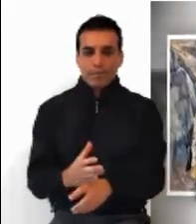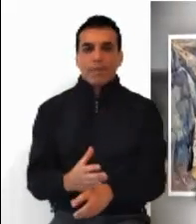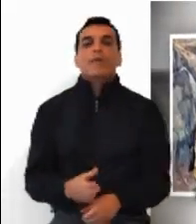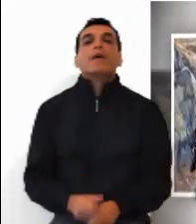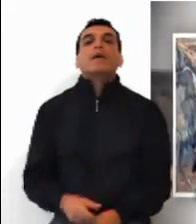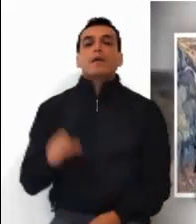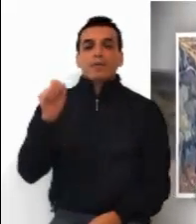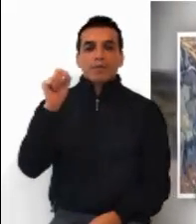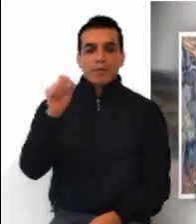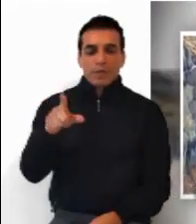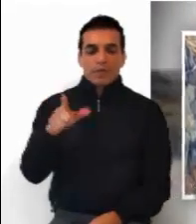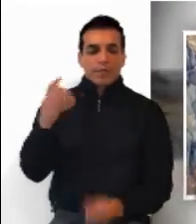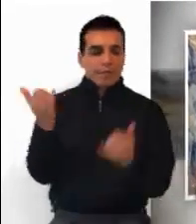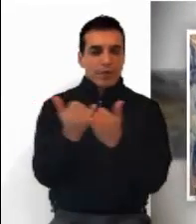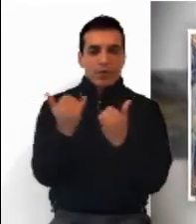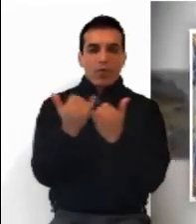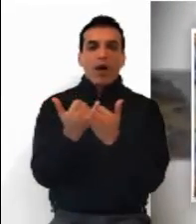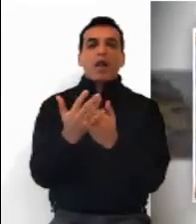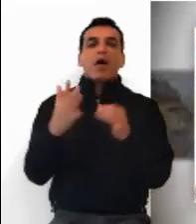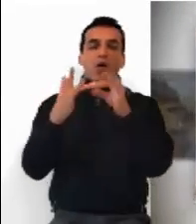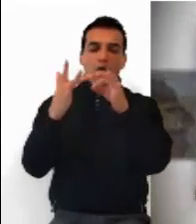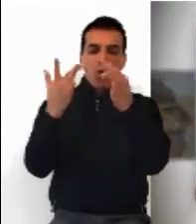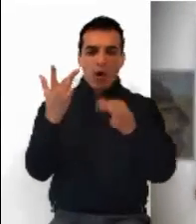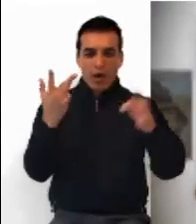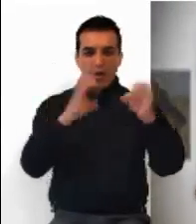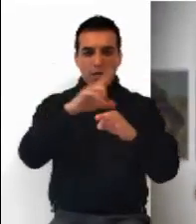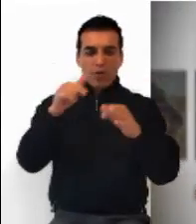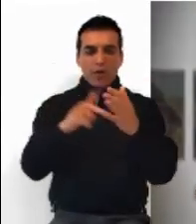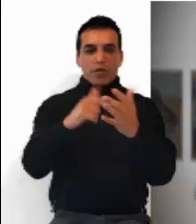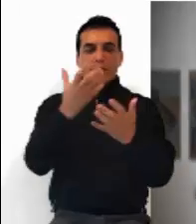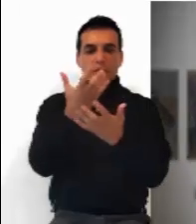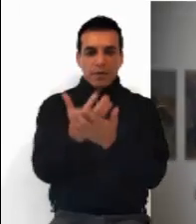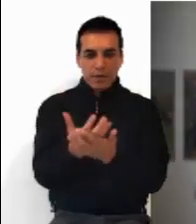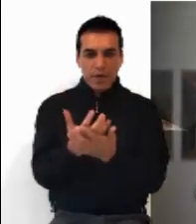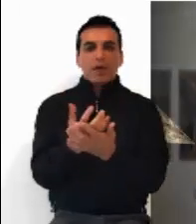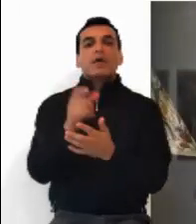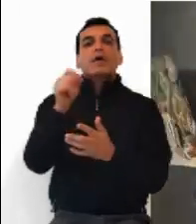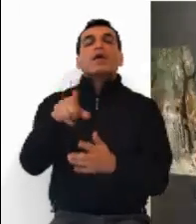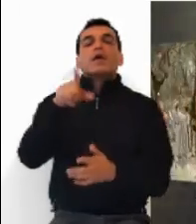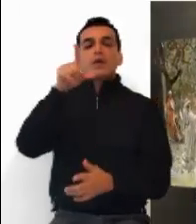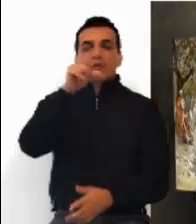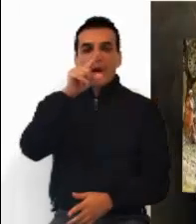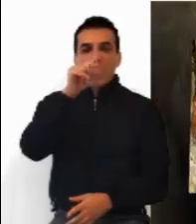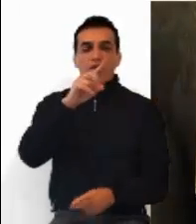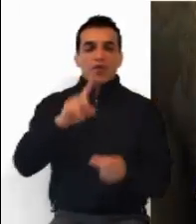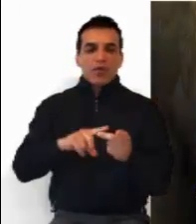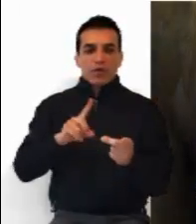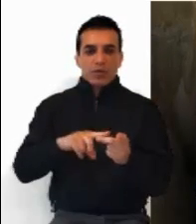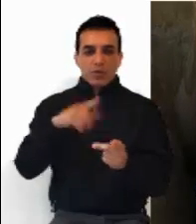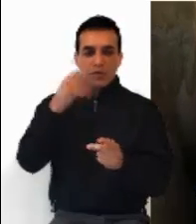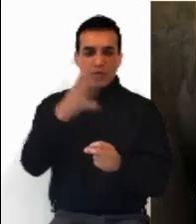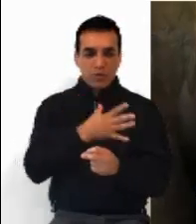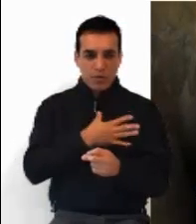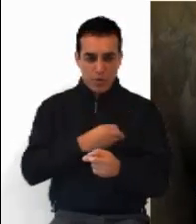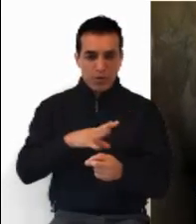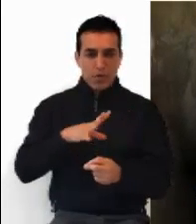respondió, Las zorras tienen madrigueras y los pájaros nidos. Pero el Hijo del Hombre no tiene en dónde reclinar la cabeza.